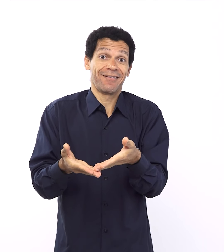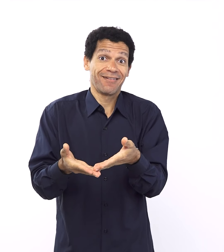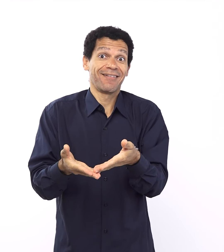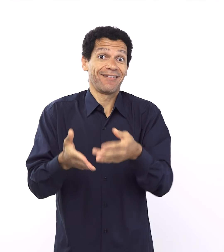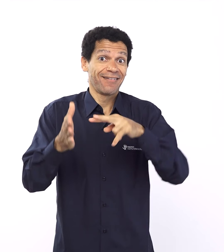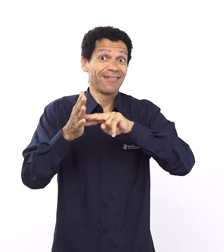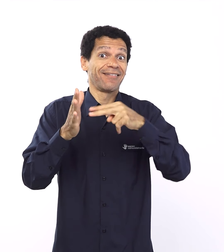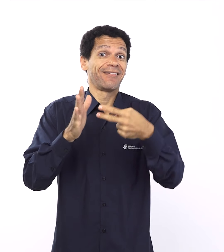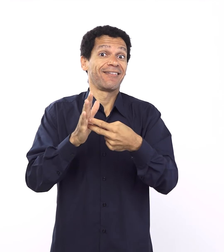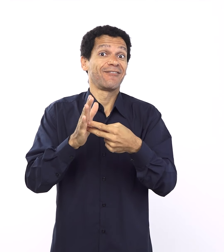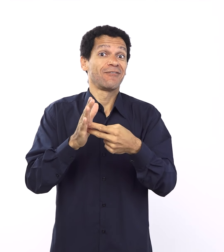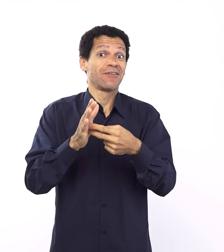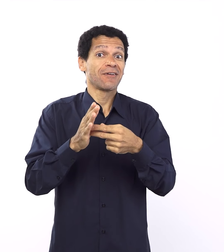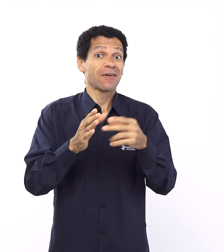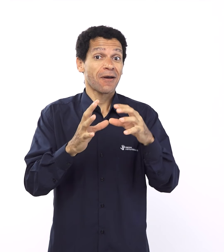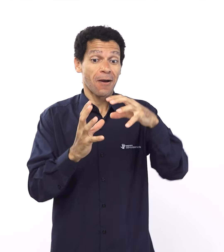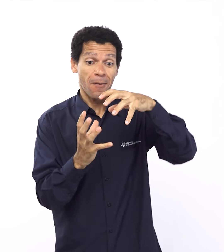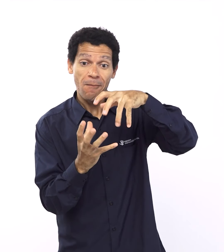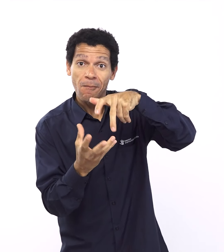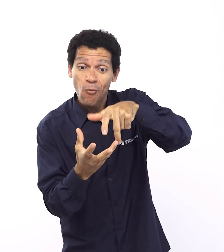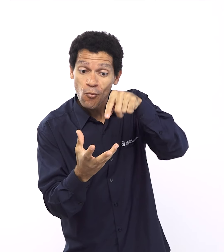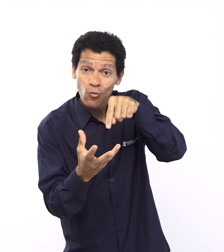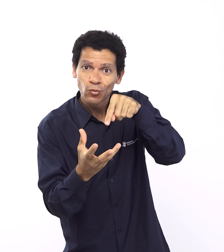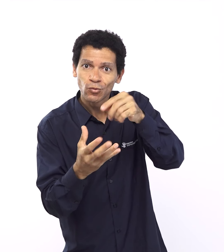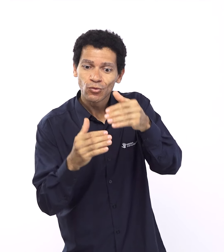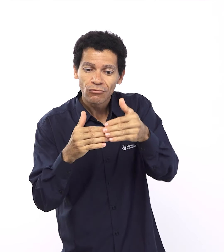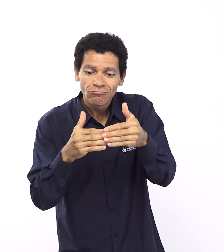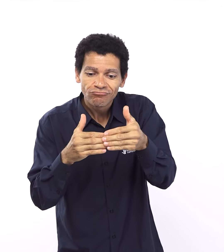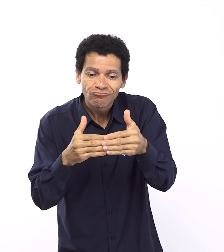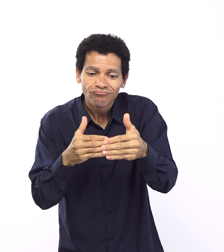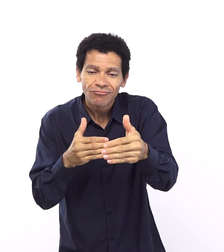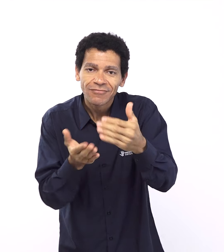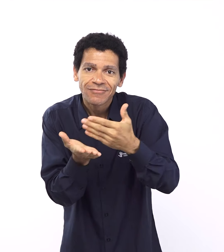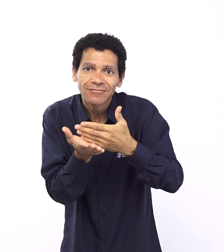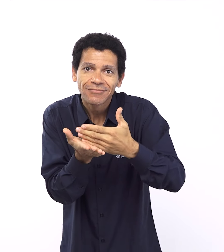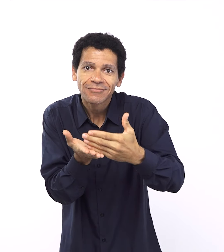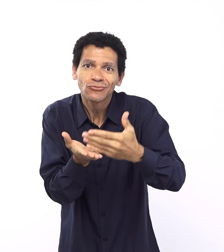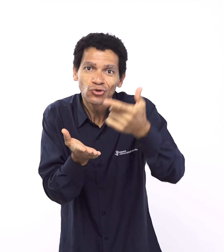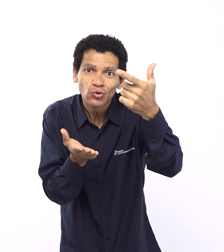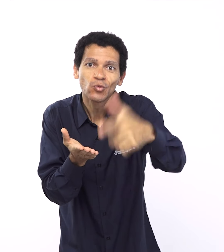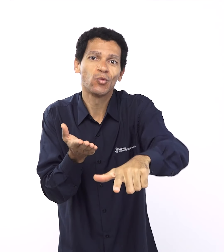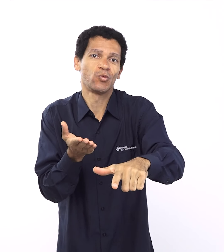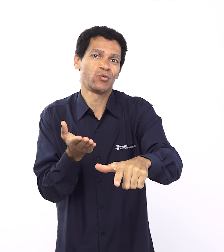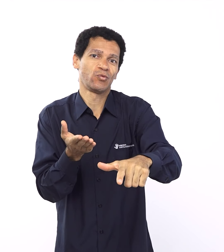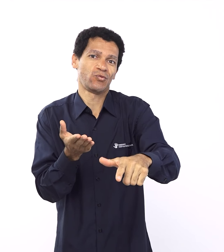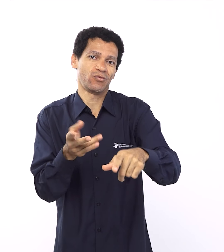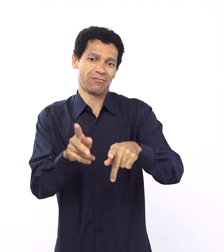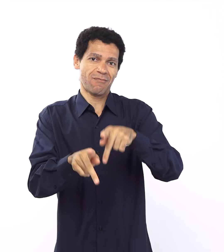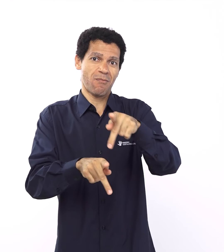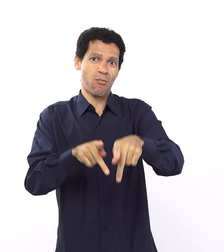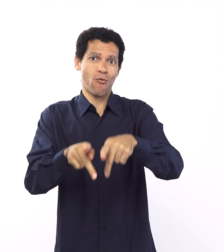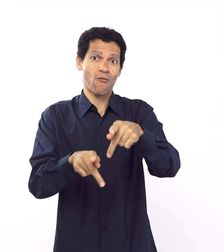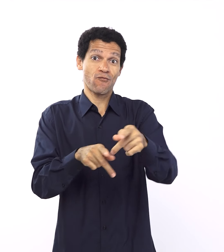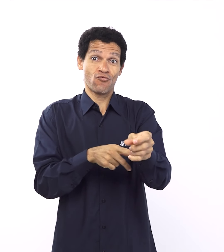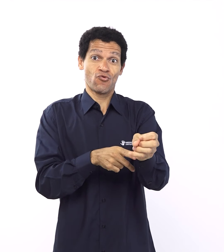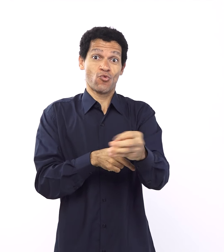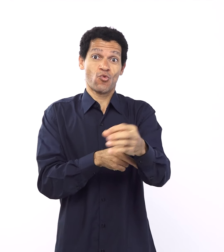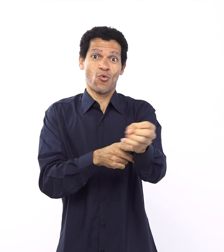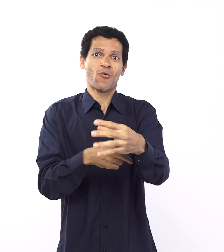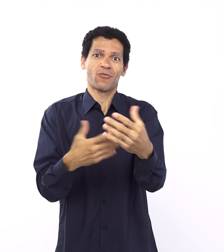da arca, faz um sacrifício, que é a coisa correta, e a primeira coisa que Deus fala é é mal o designio do coração de todo homem, né?